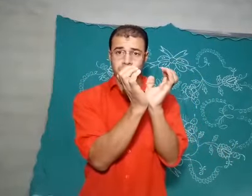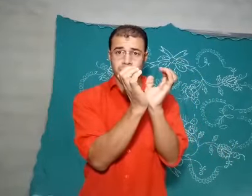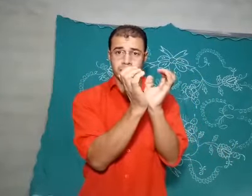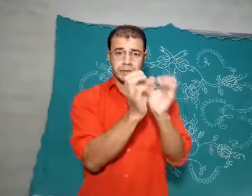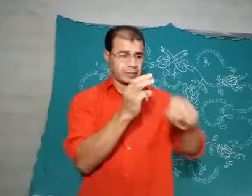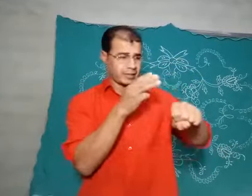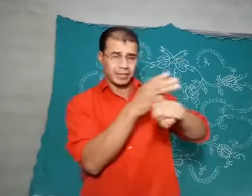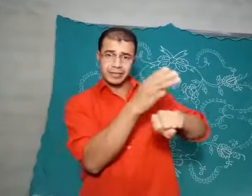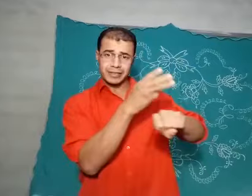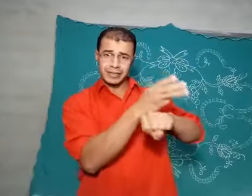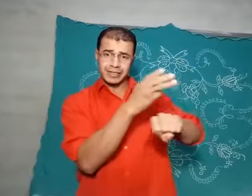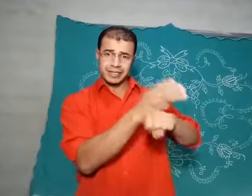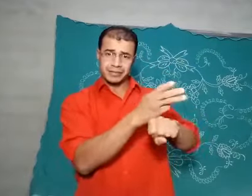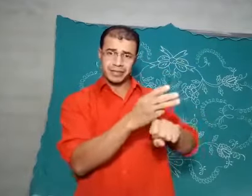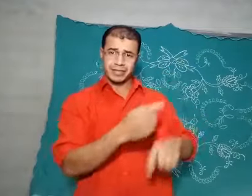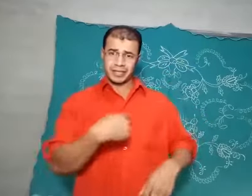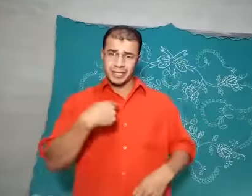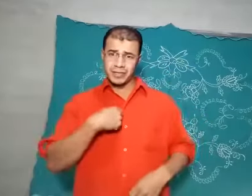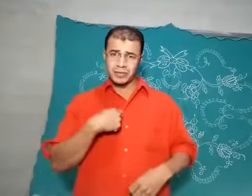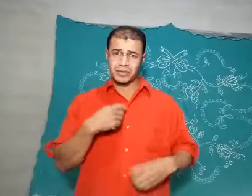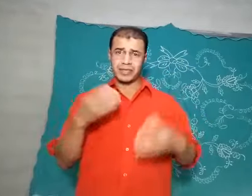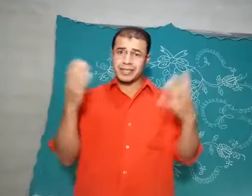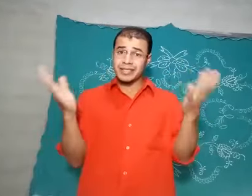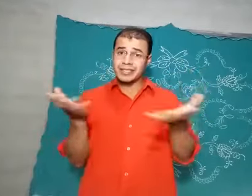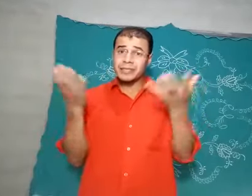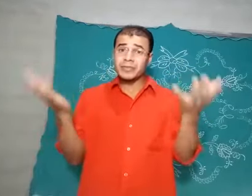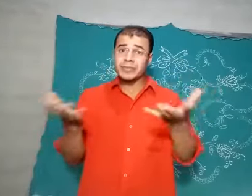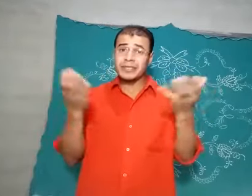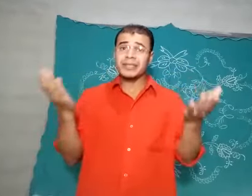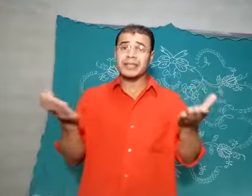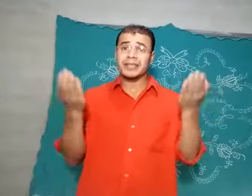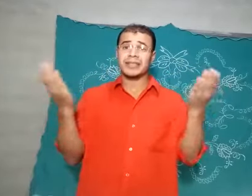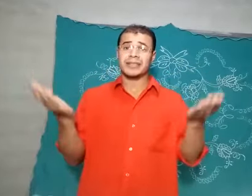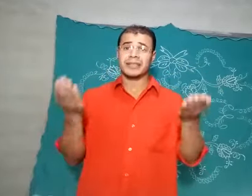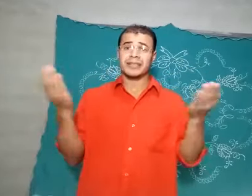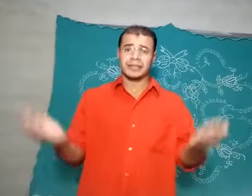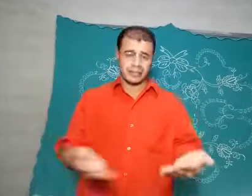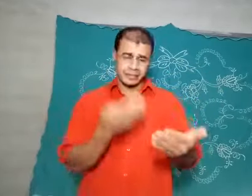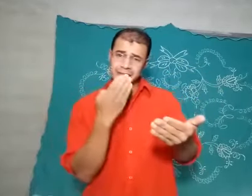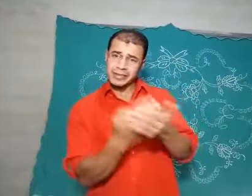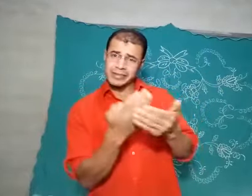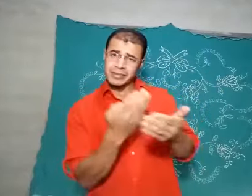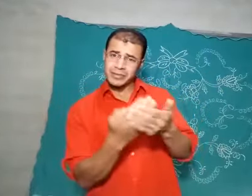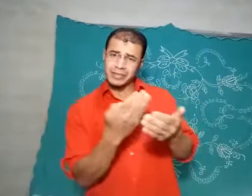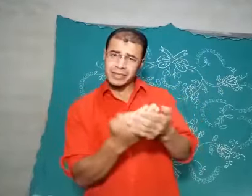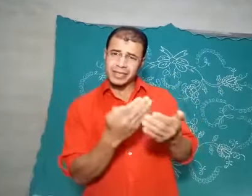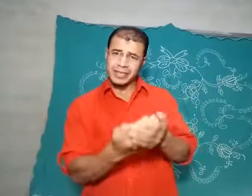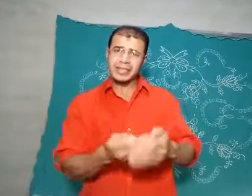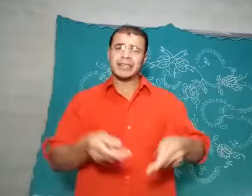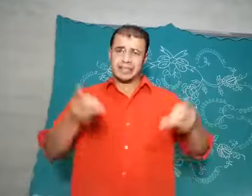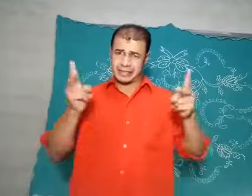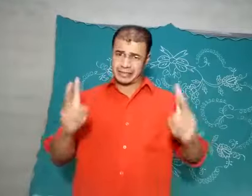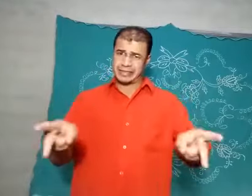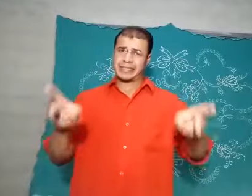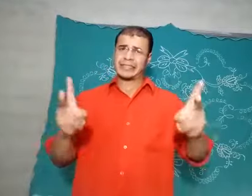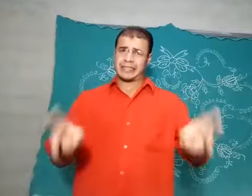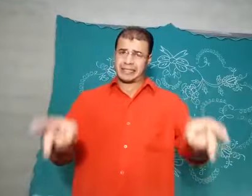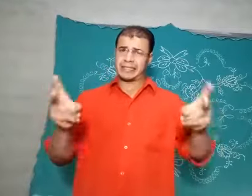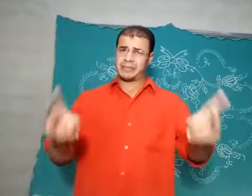Então, eu entrei no grupo VIP do WhatsApp e eu fiquei muito animado, porque eu comecei a sempre